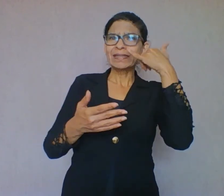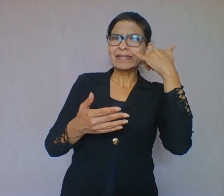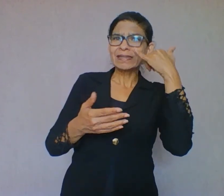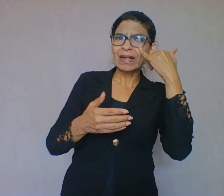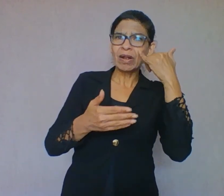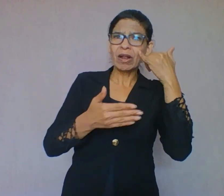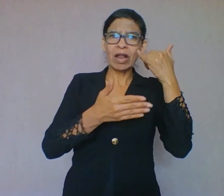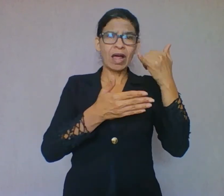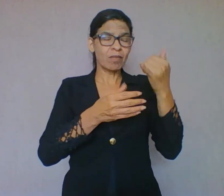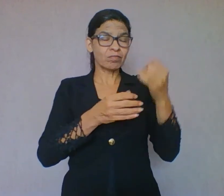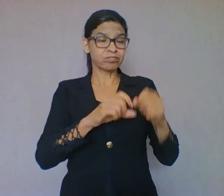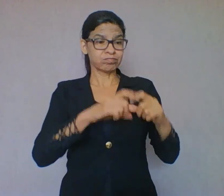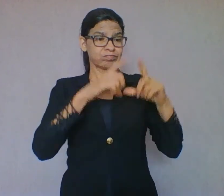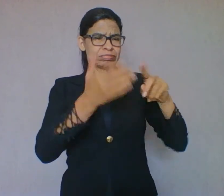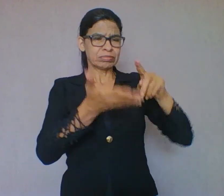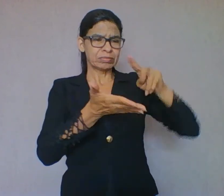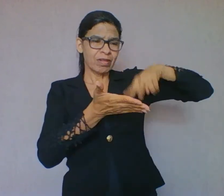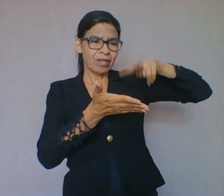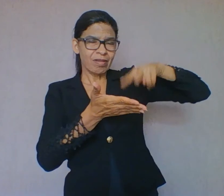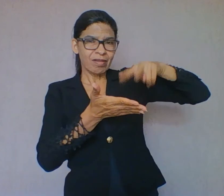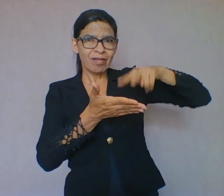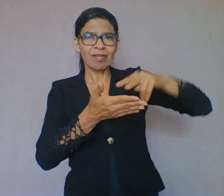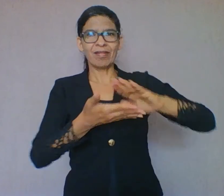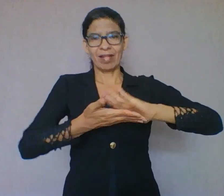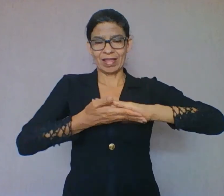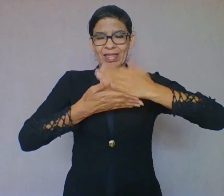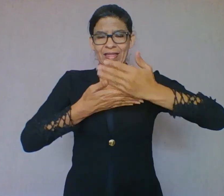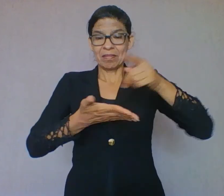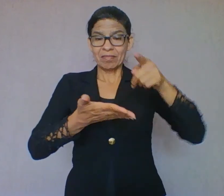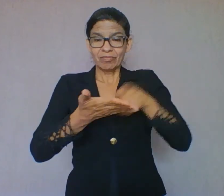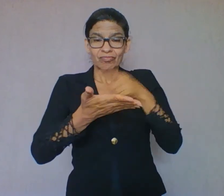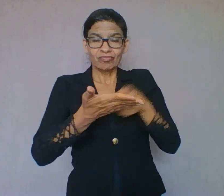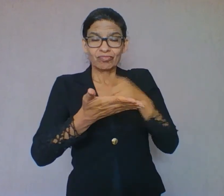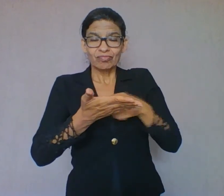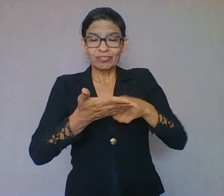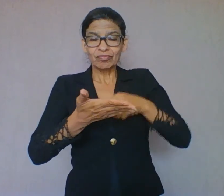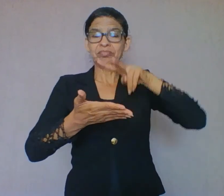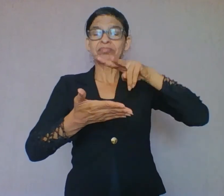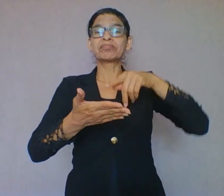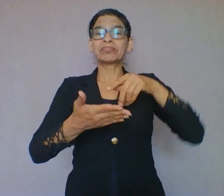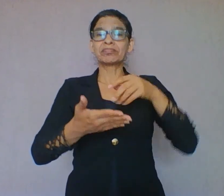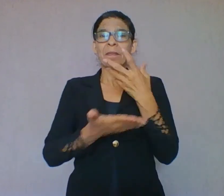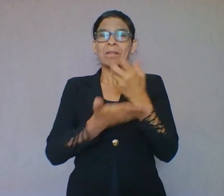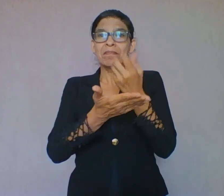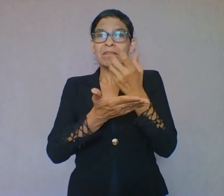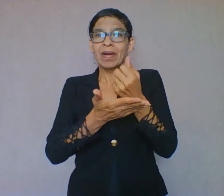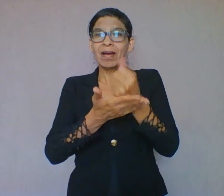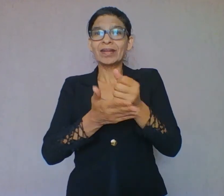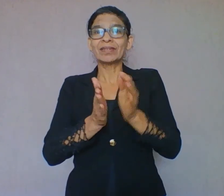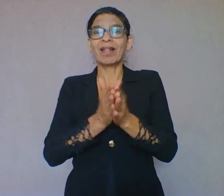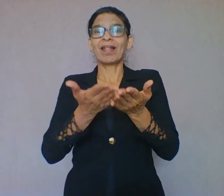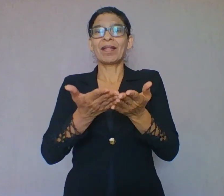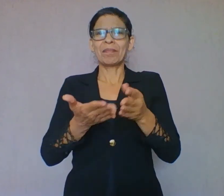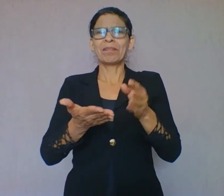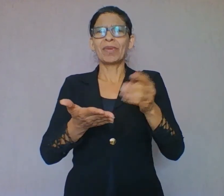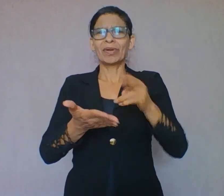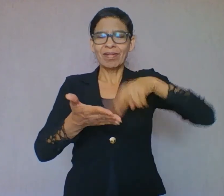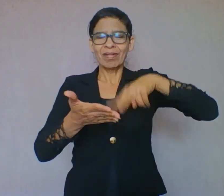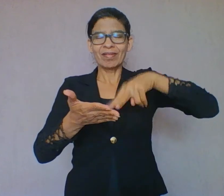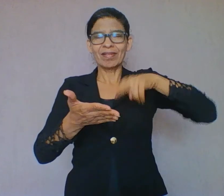interpretar e conhecer. Se vocês pensarem um pouco no momento em que vocês começaram a ler, irão voltar